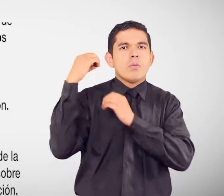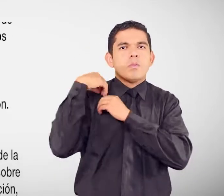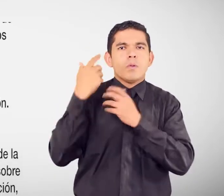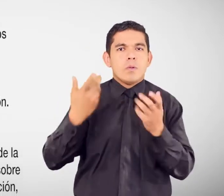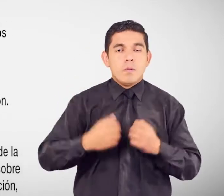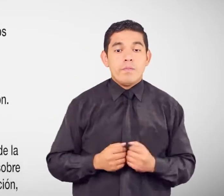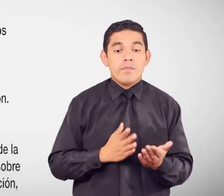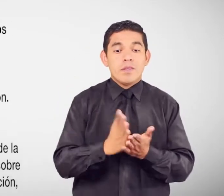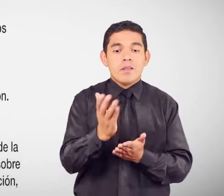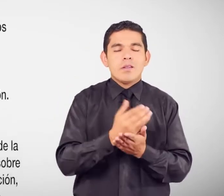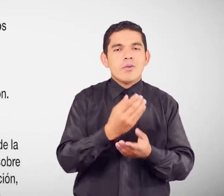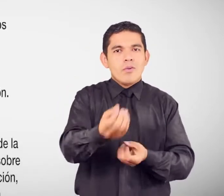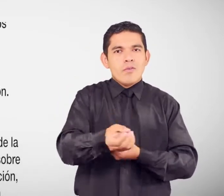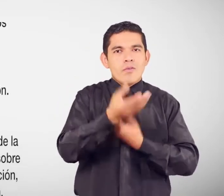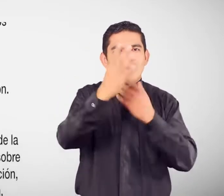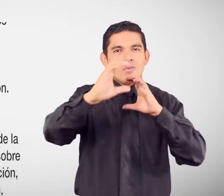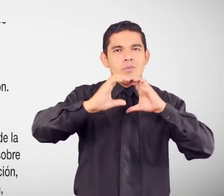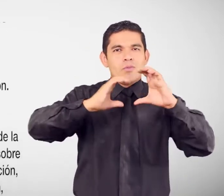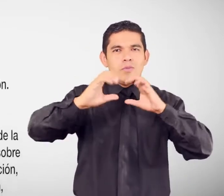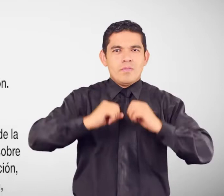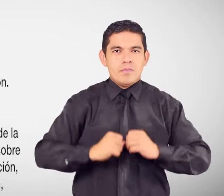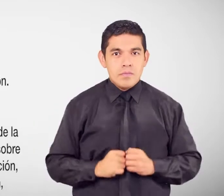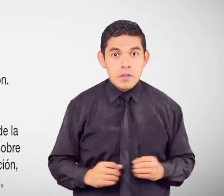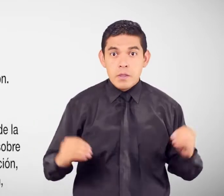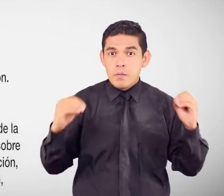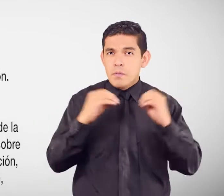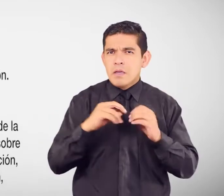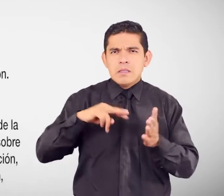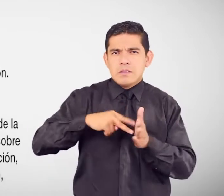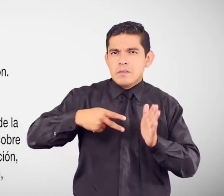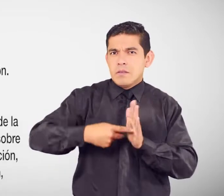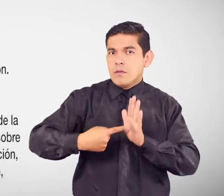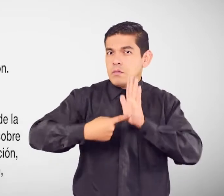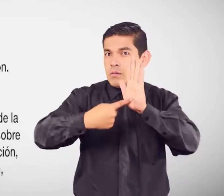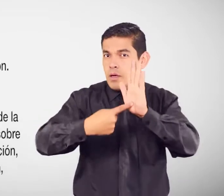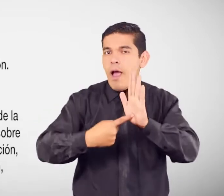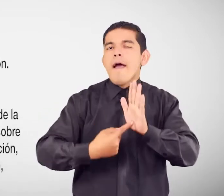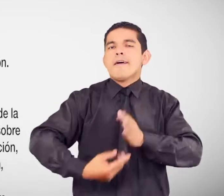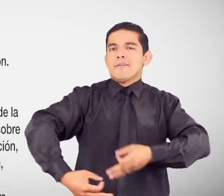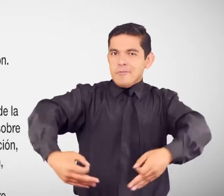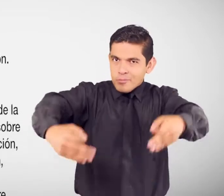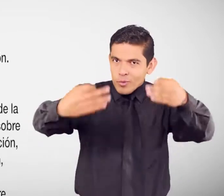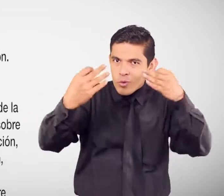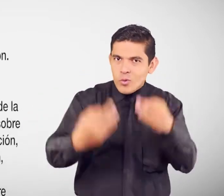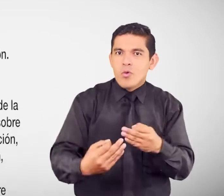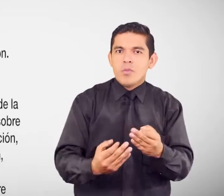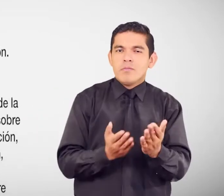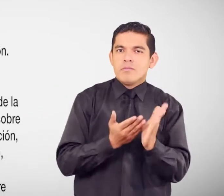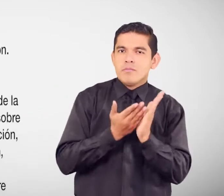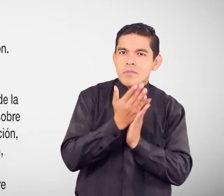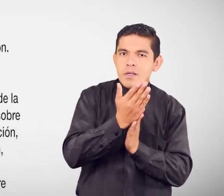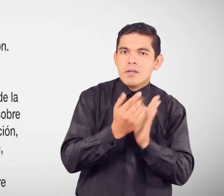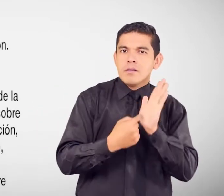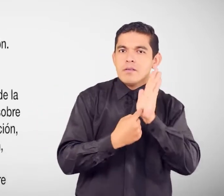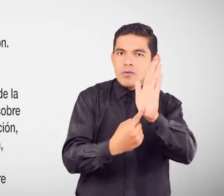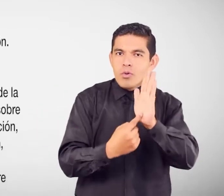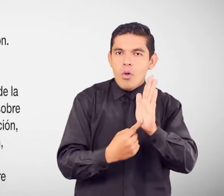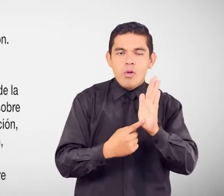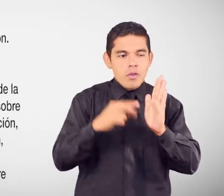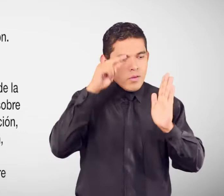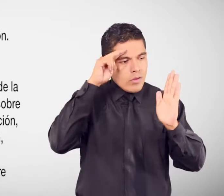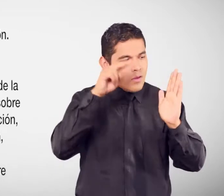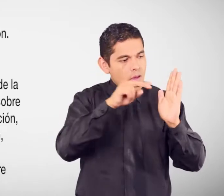comunicación En que consiste Es el cumplimiento de los parámetros De la normativa técnica ecuatoriana INEN